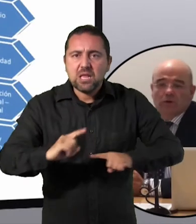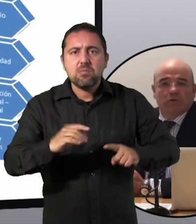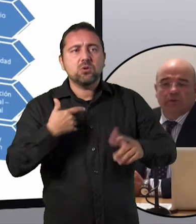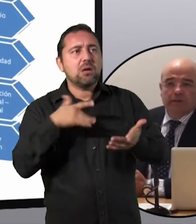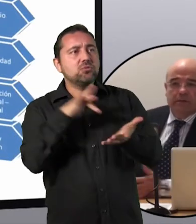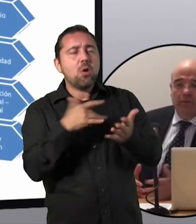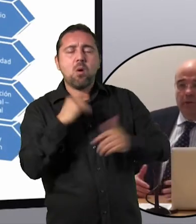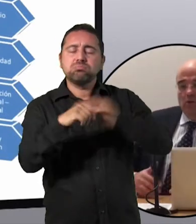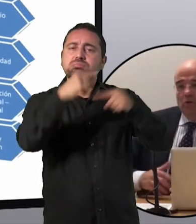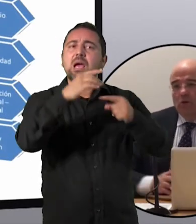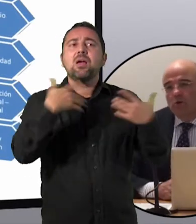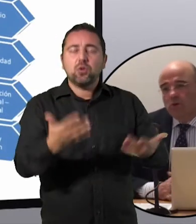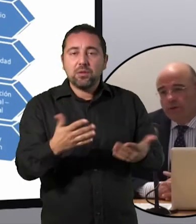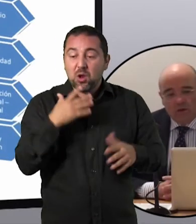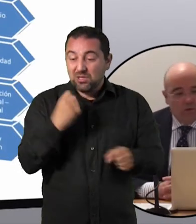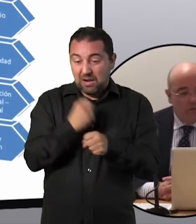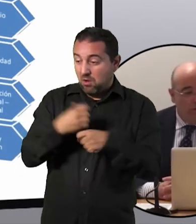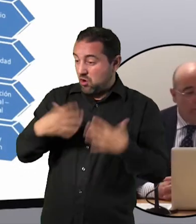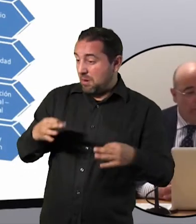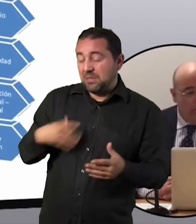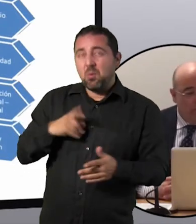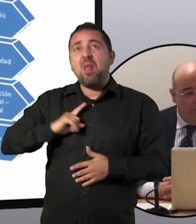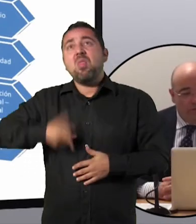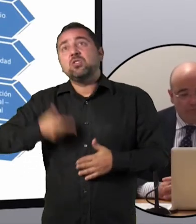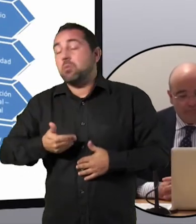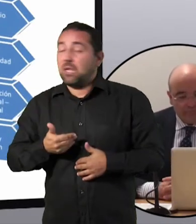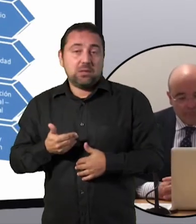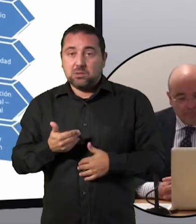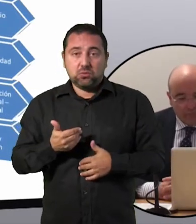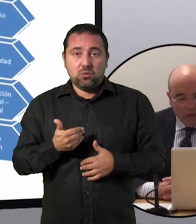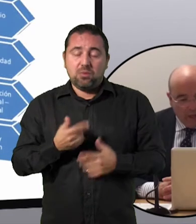cuando está... No lo toma desde el momento cero como un emprendedor.